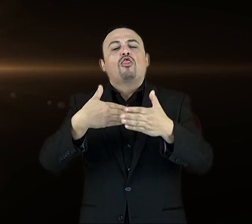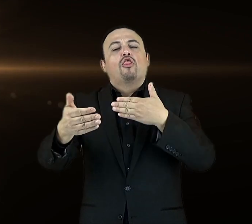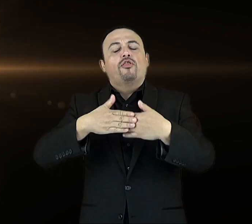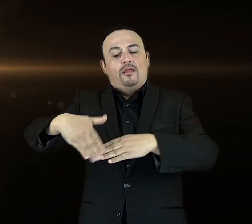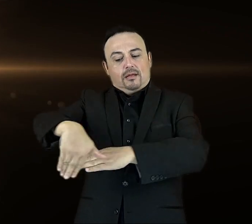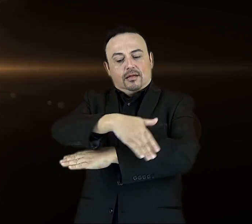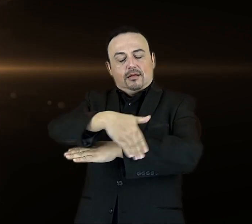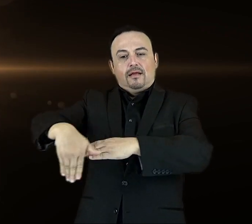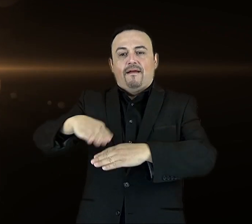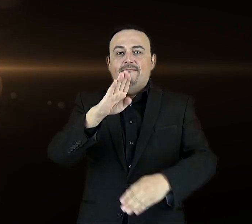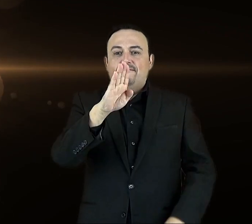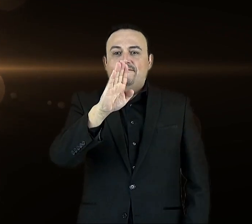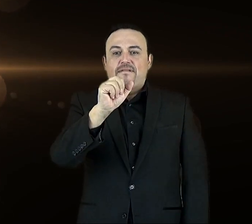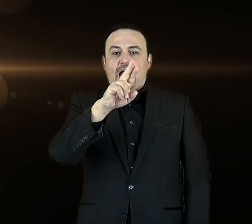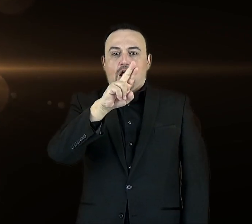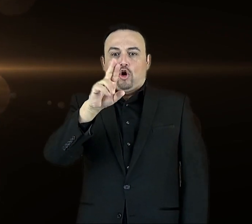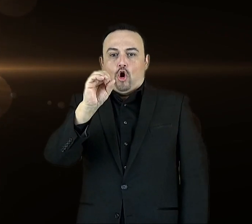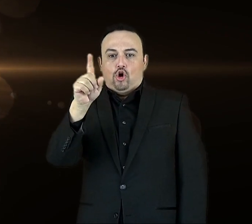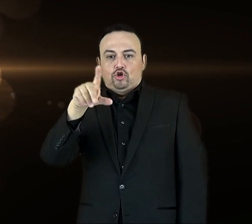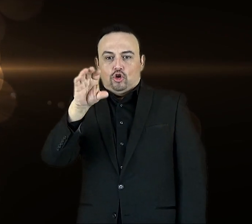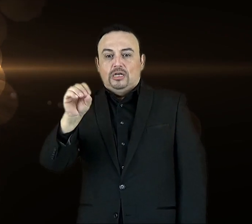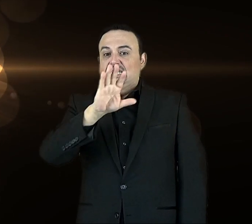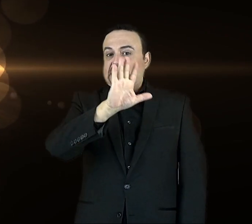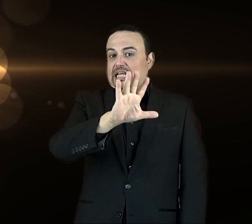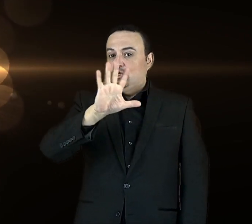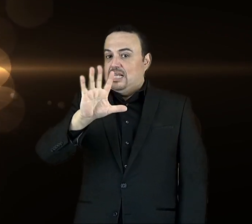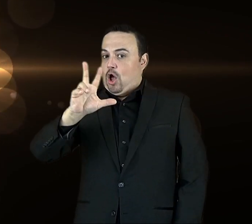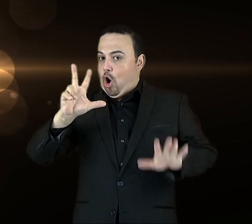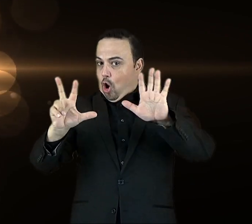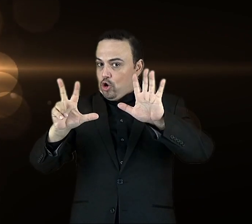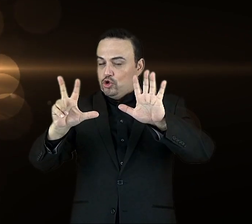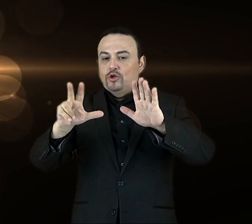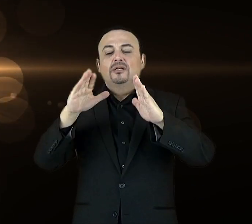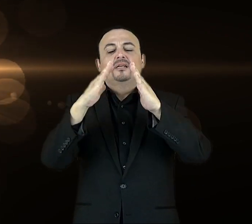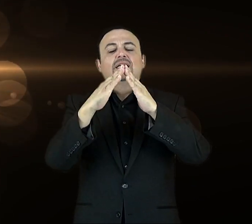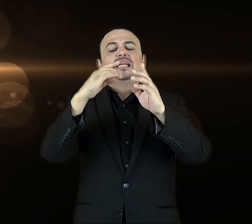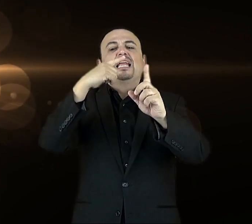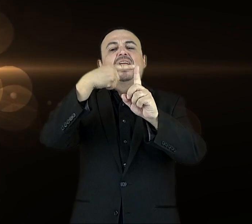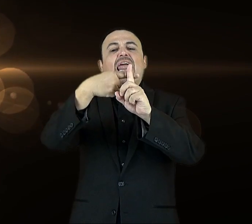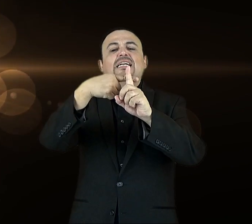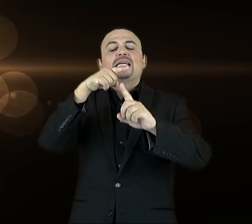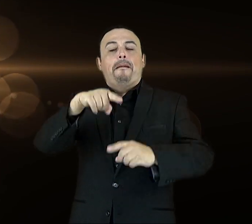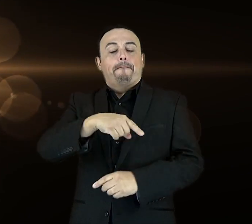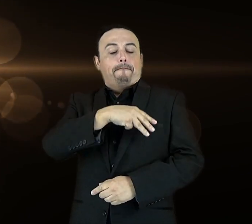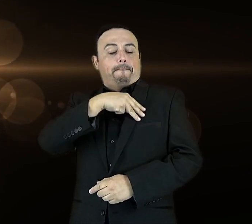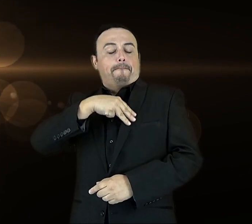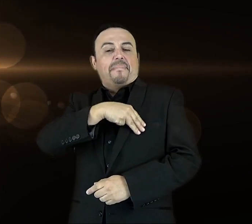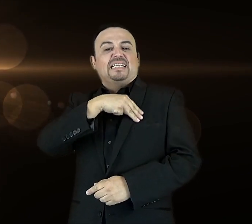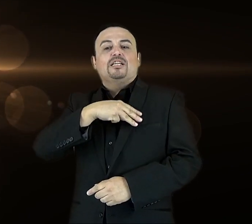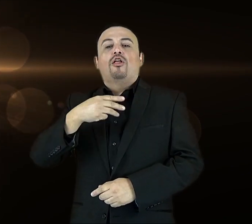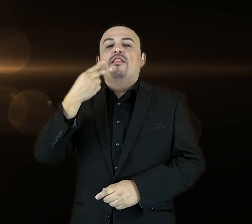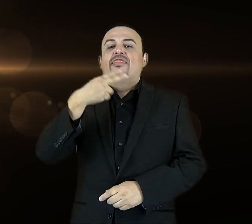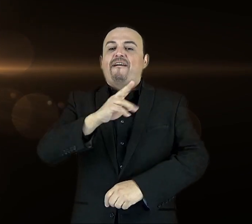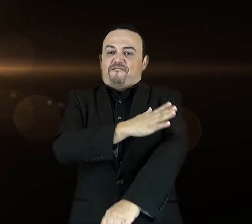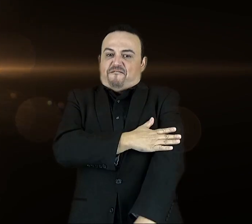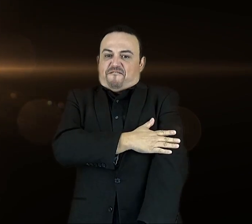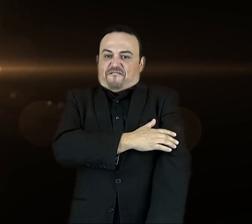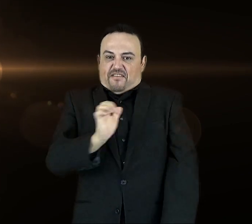558, la Iglesia Ministerio de Fe. Ahí te esperamos